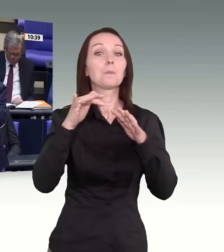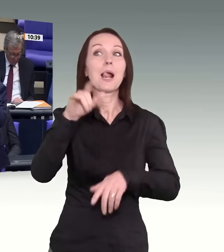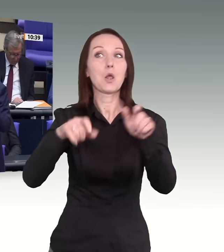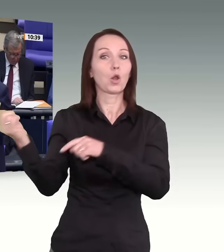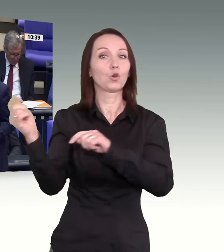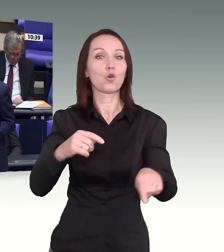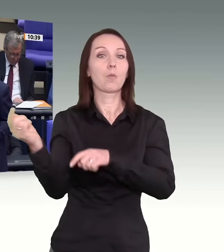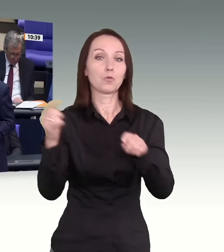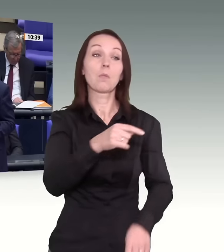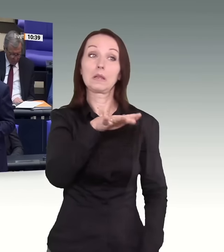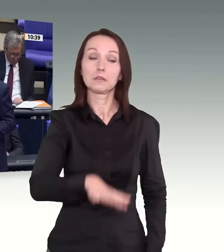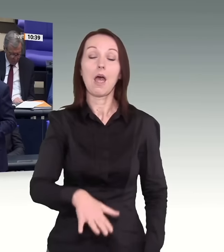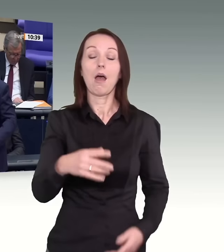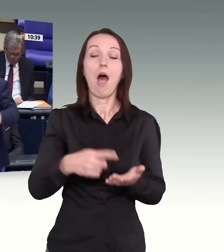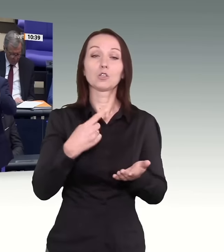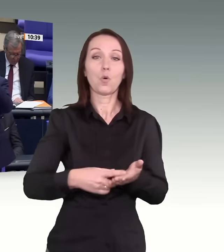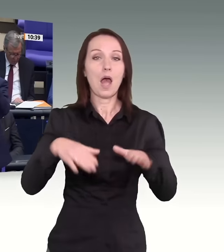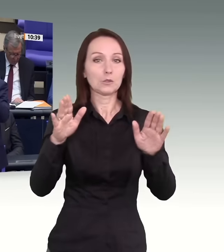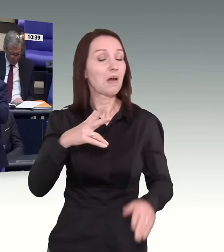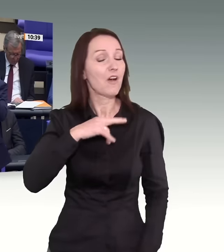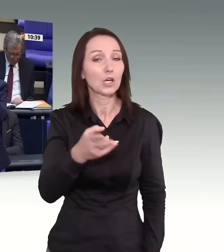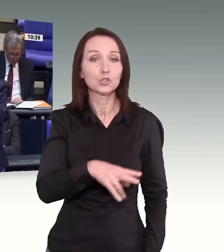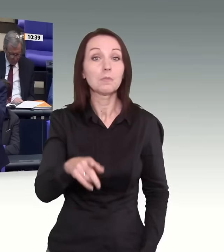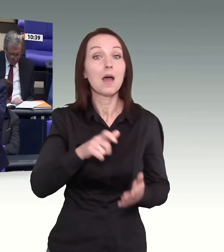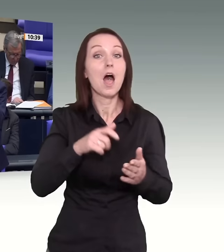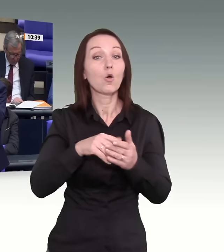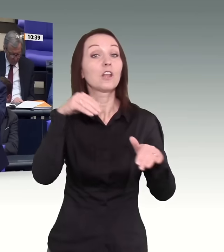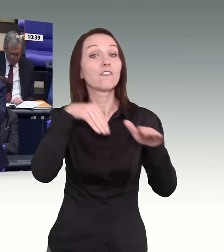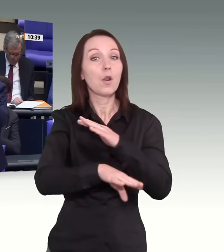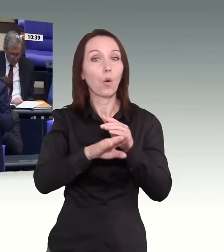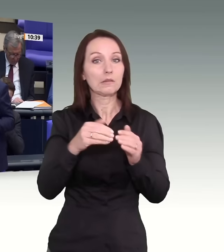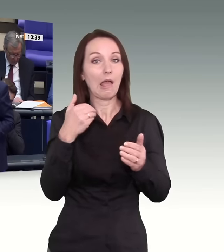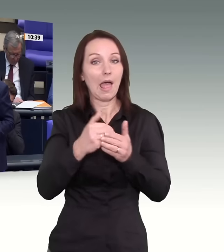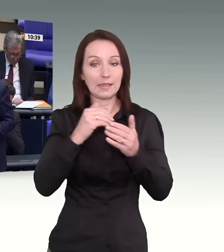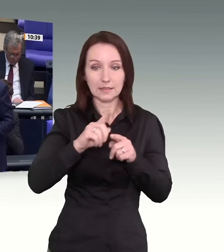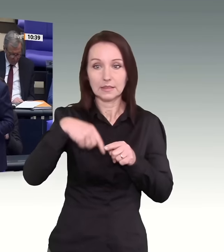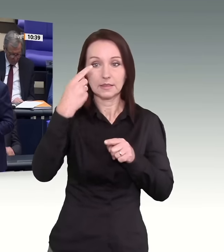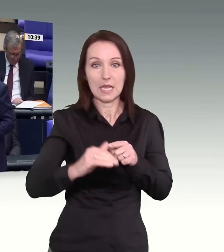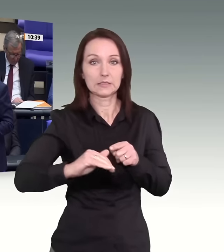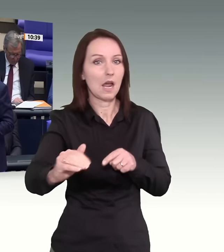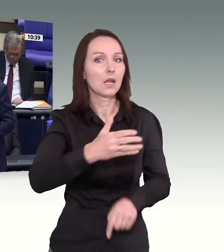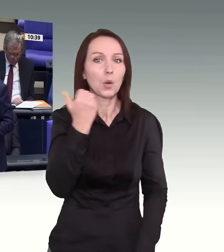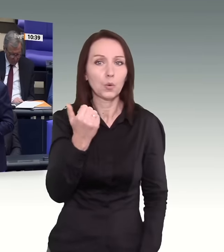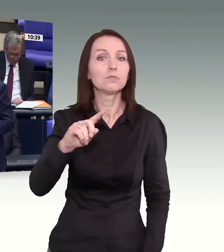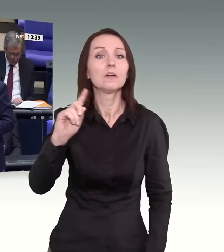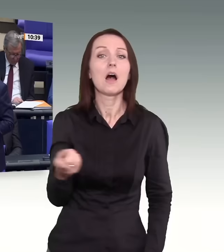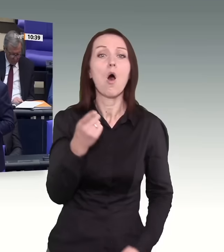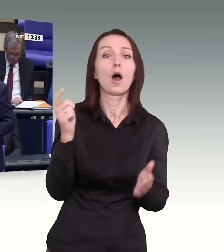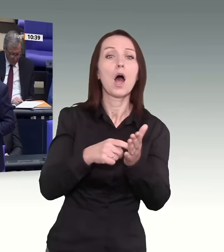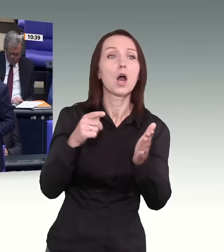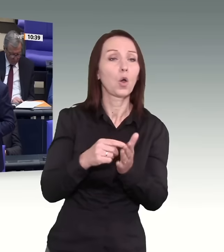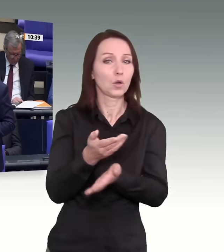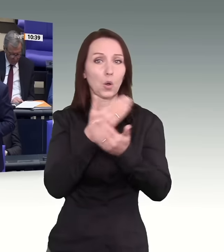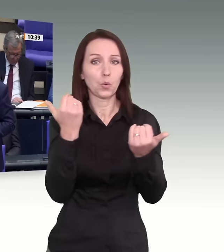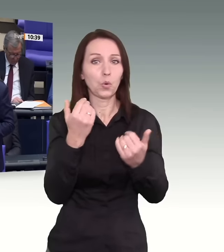nicht ins nächste sichere Gebiet geflohen sind, weil Sie keine begründete Furcht vor Verfolgung überhaupt vortragen können, sondern weil